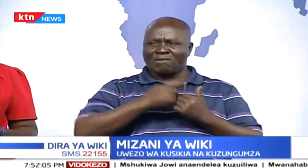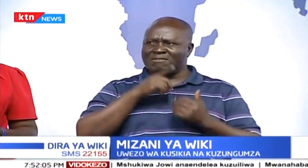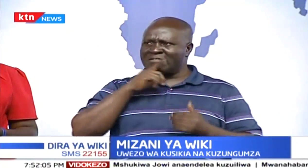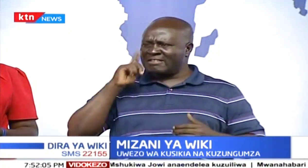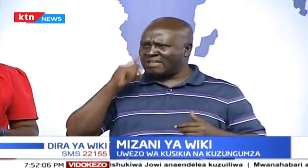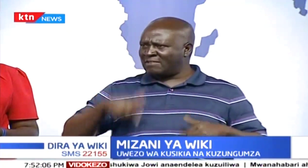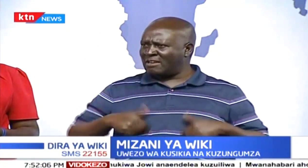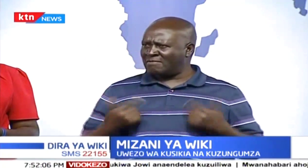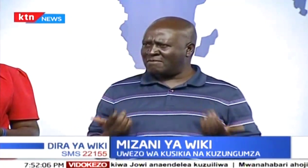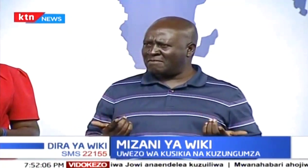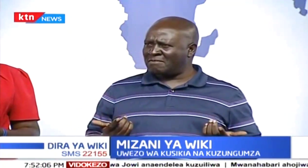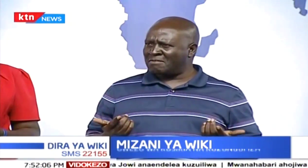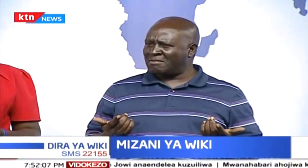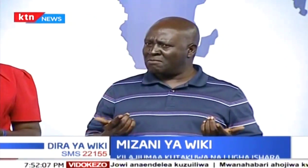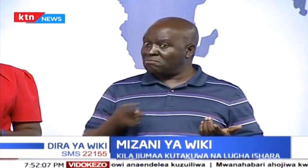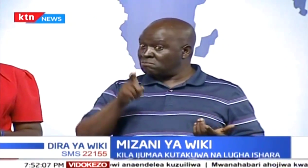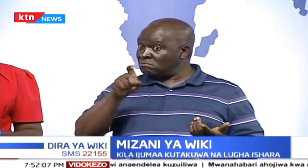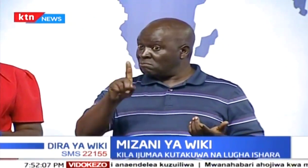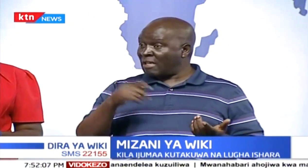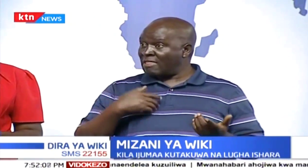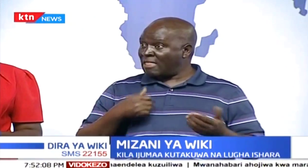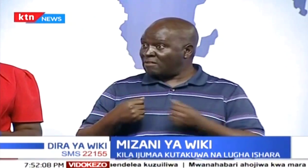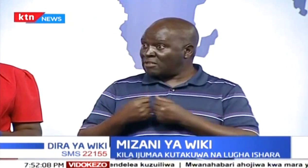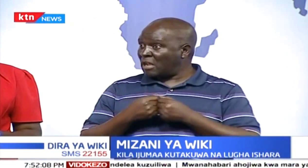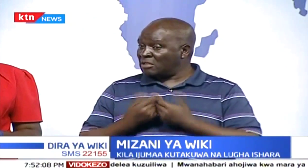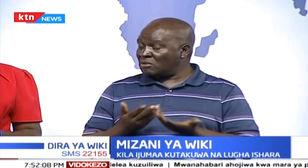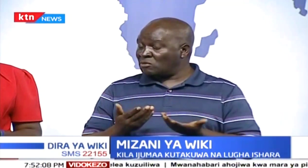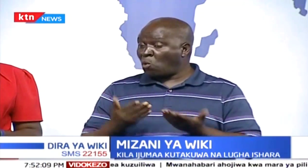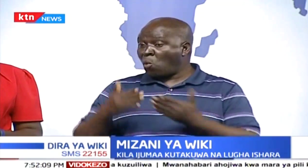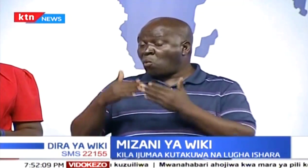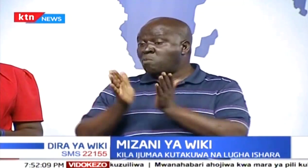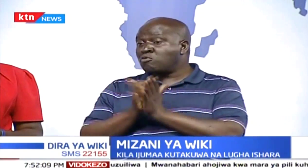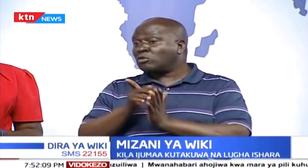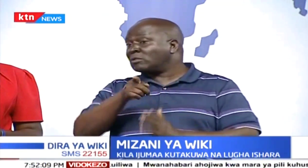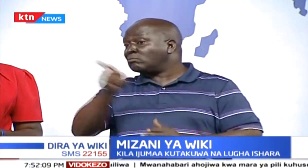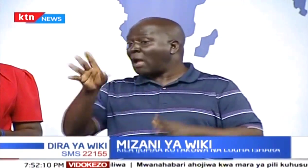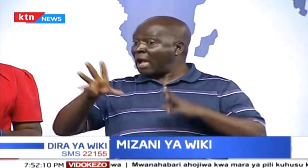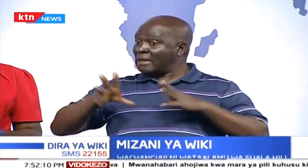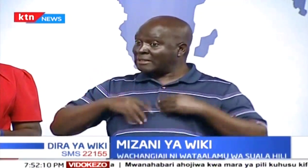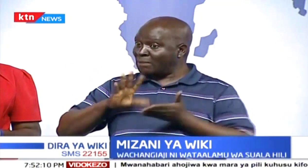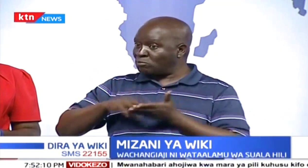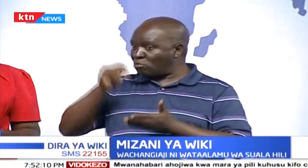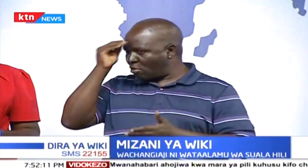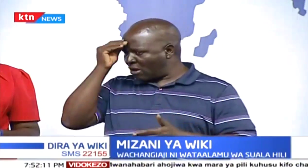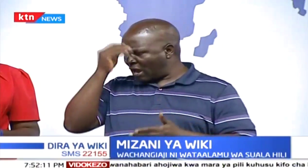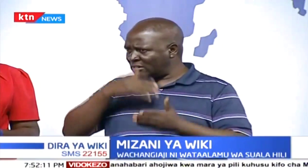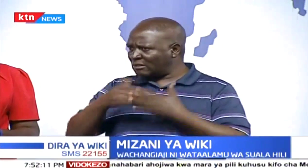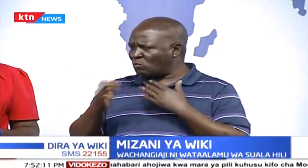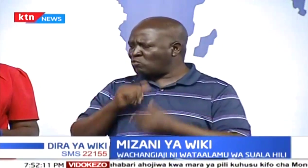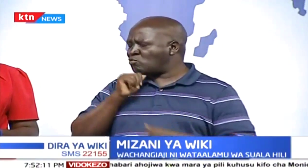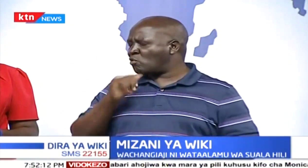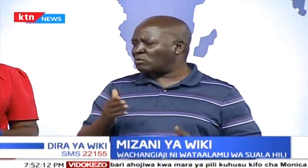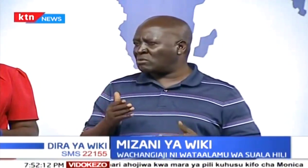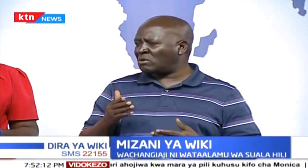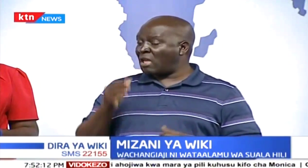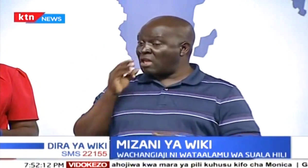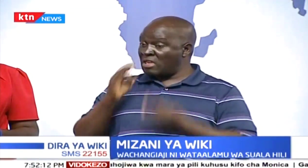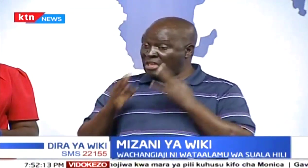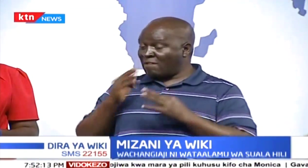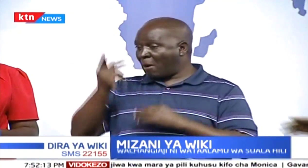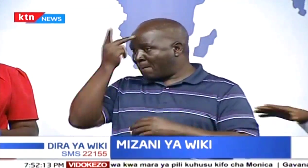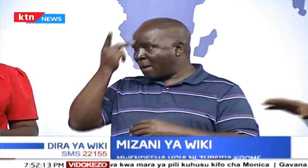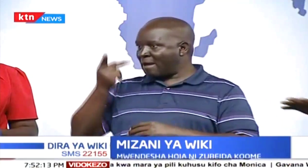wafikiria pia wale watu wako kwenye vijiji. Hmm. Tusifikire tuju ya, jiji la Nairobi. Tufikirie,